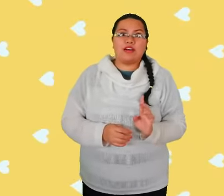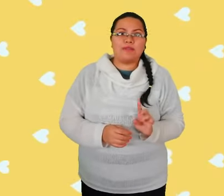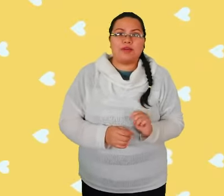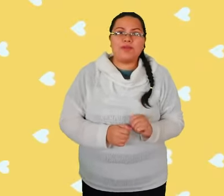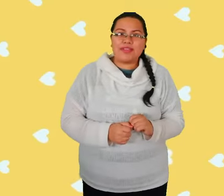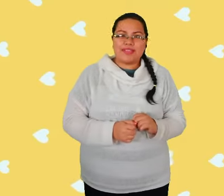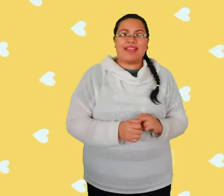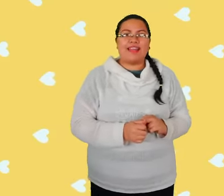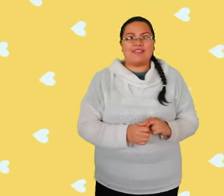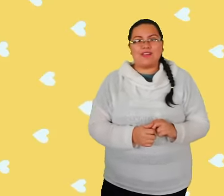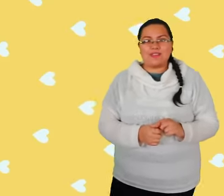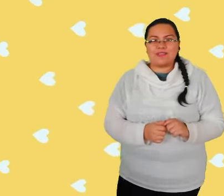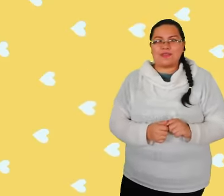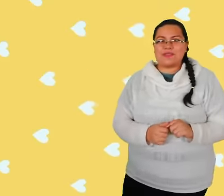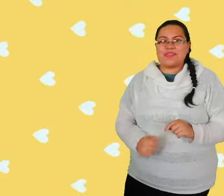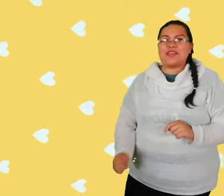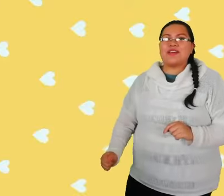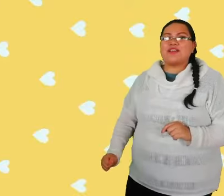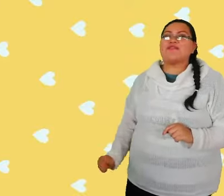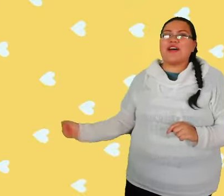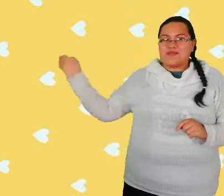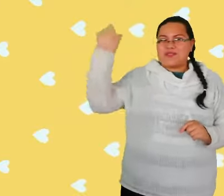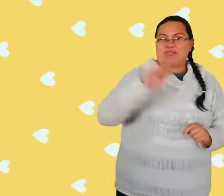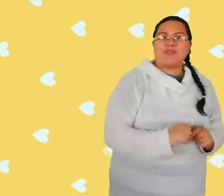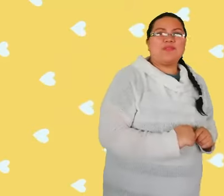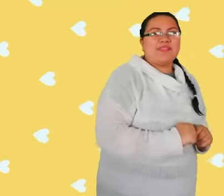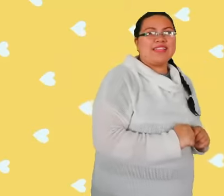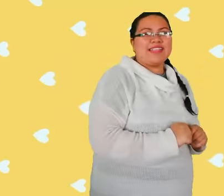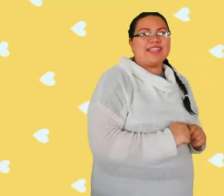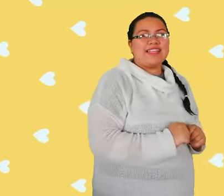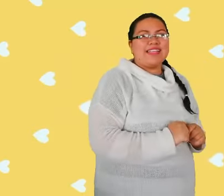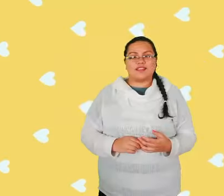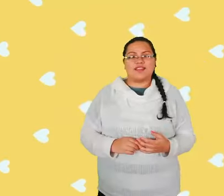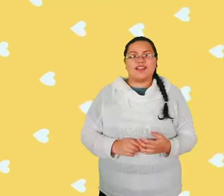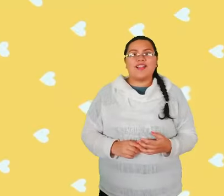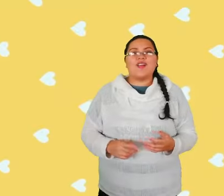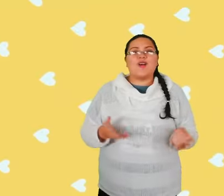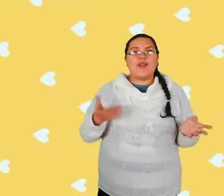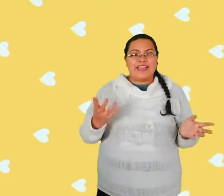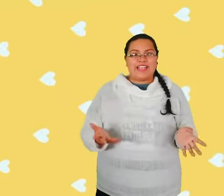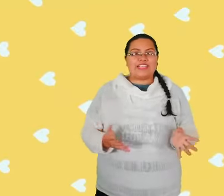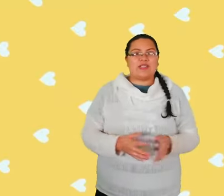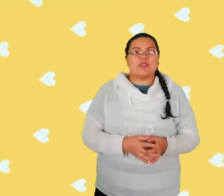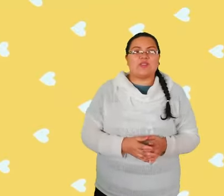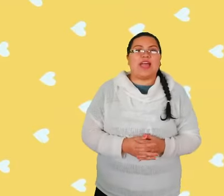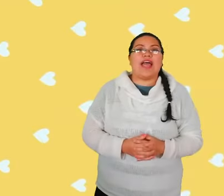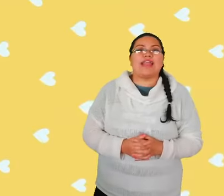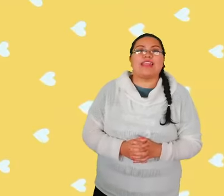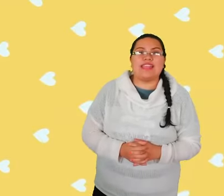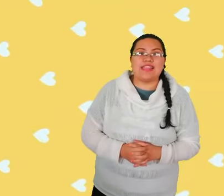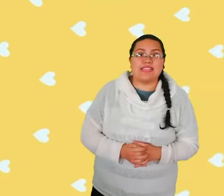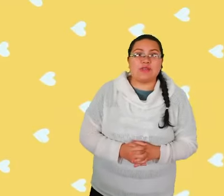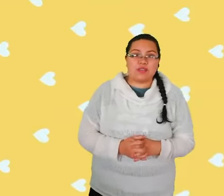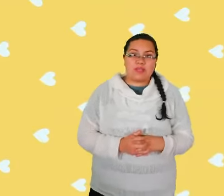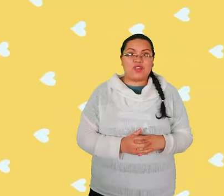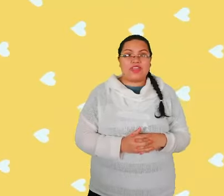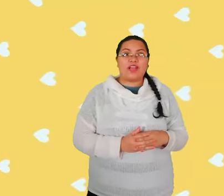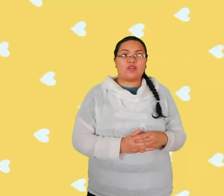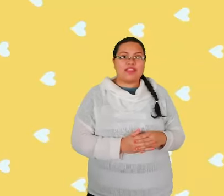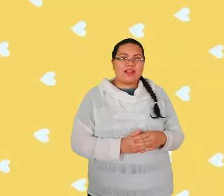conmigo. ¿Están listos? ¡Vamos! Ok chicos, necesito que me ayuden a contar.